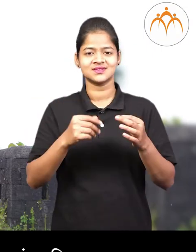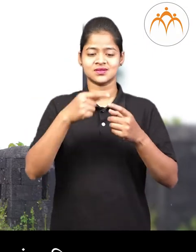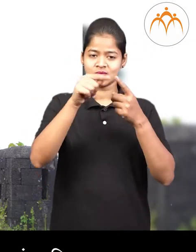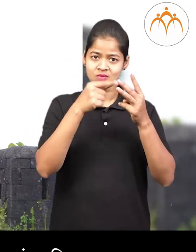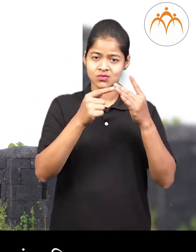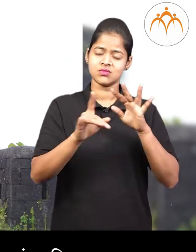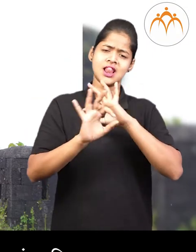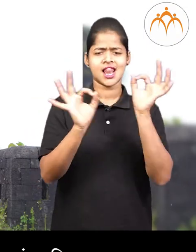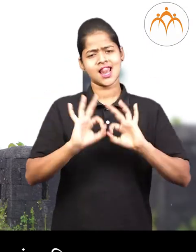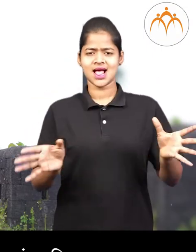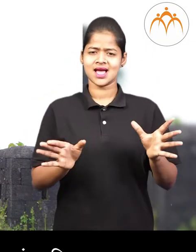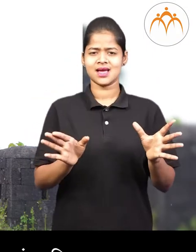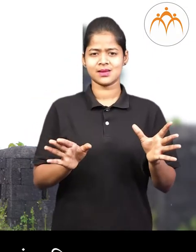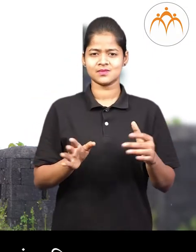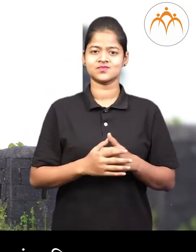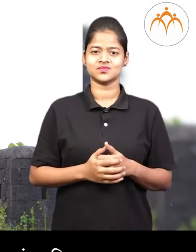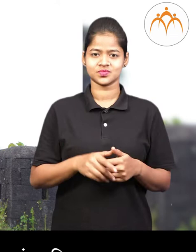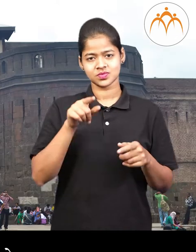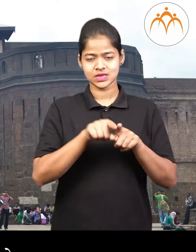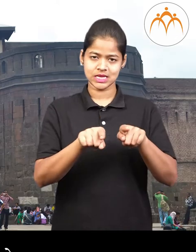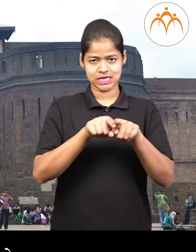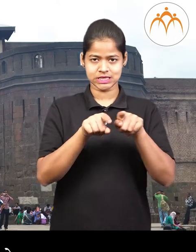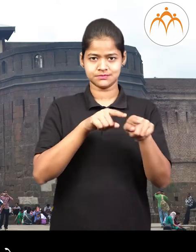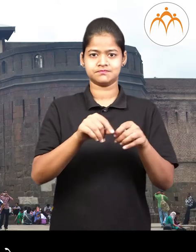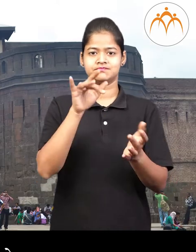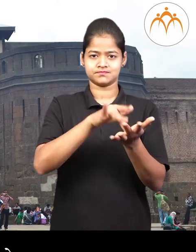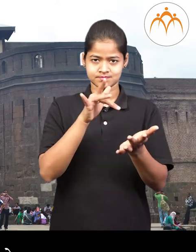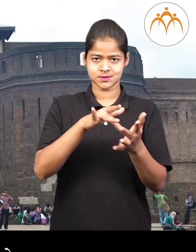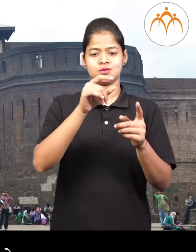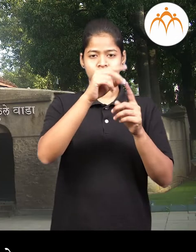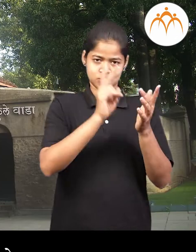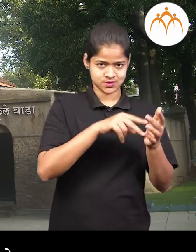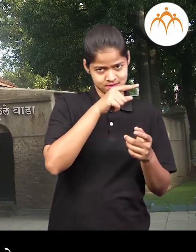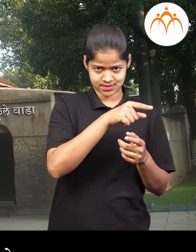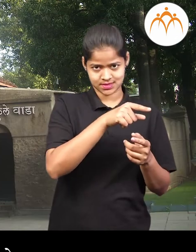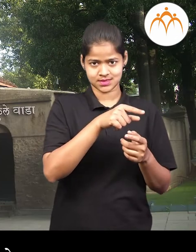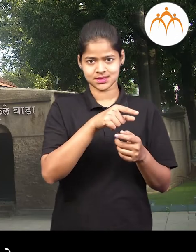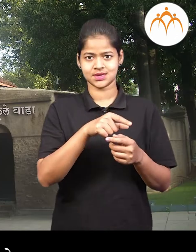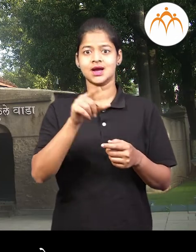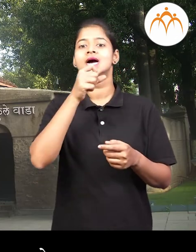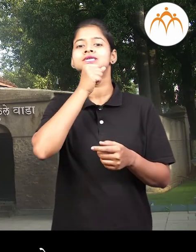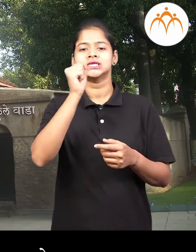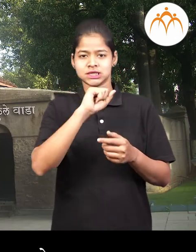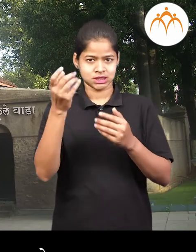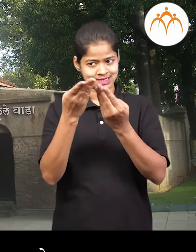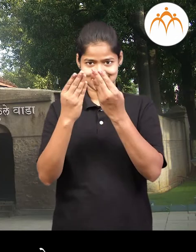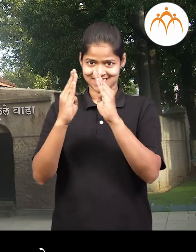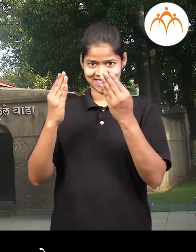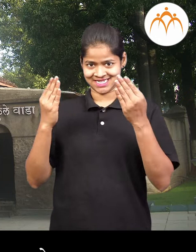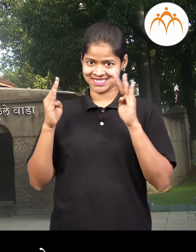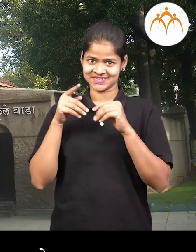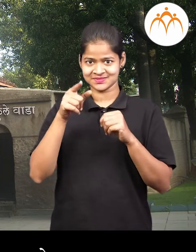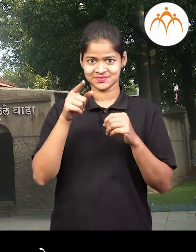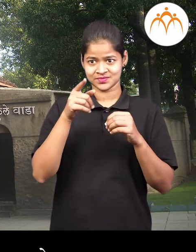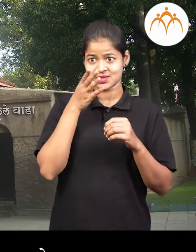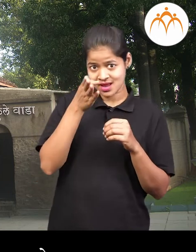पुरंदर तालुकेतिल पुरंदर किल्ला, पुणातिल शनिवार वाड़ा, फुले वाड़ा या वास्तु हा